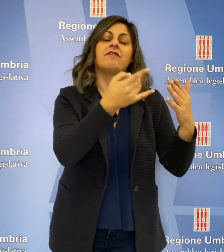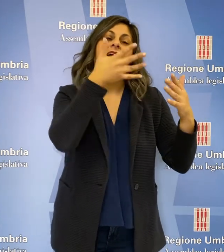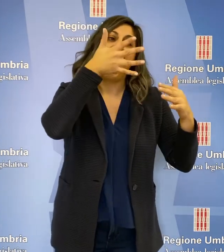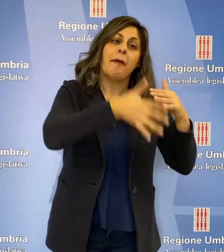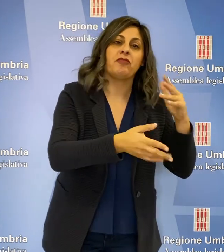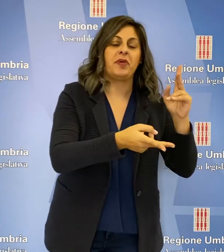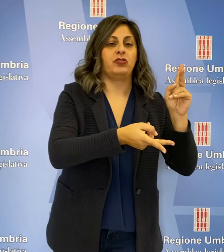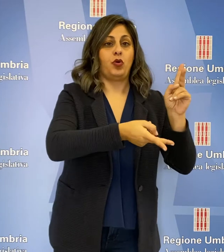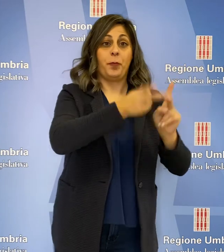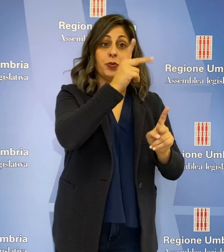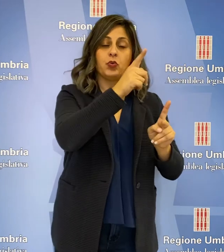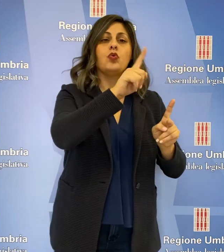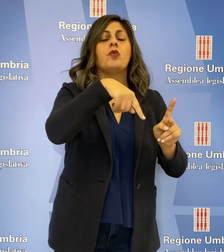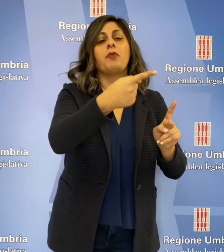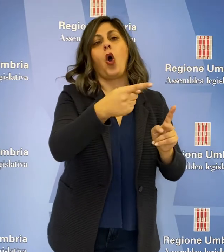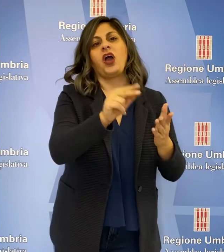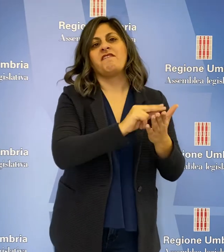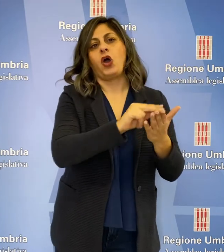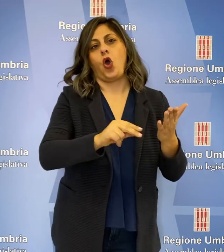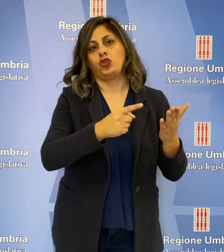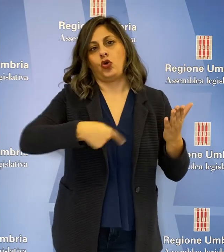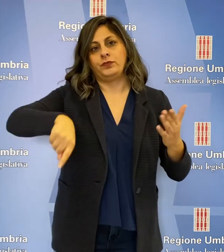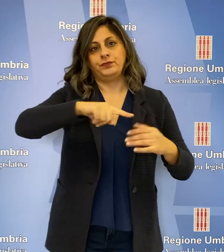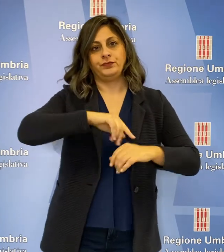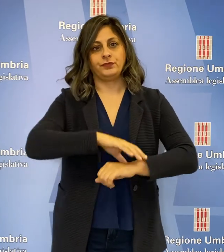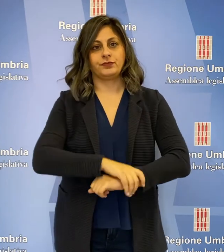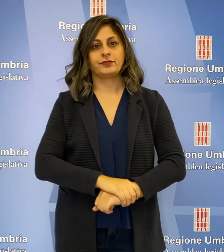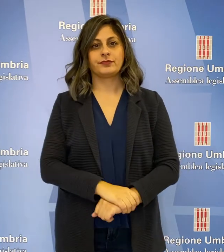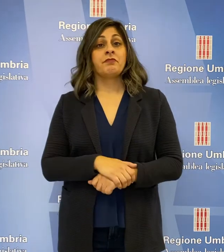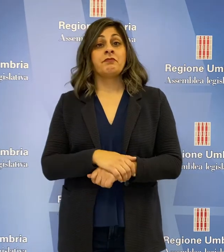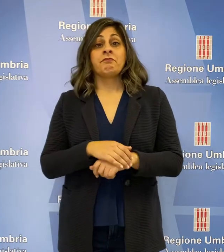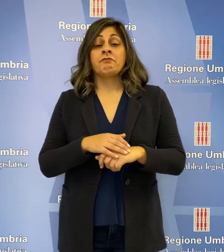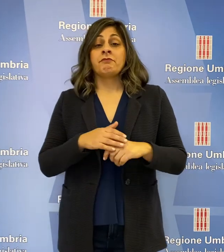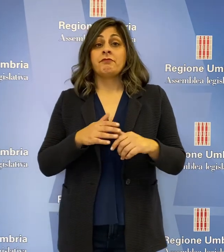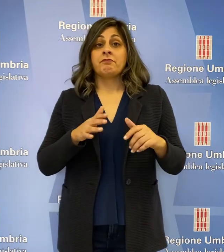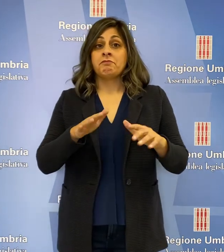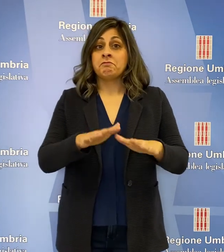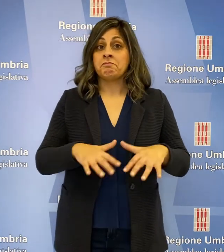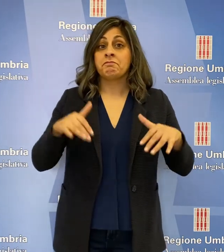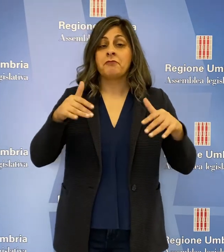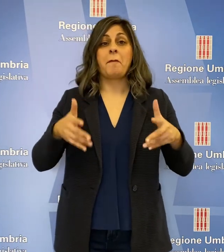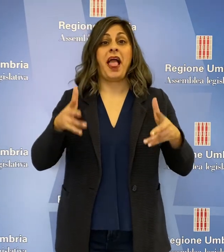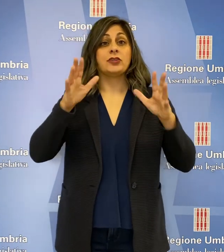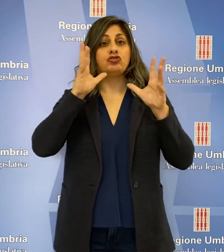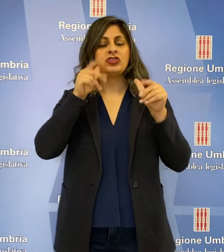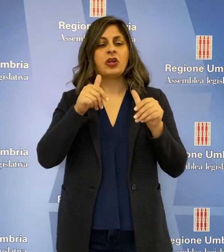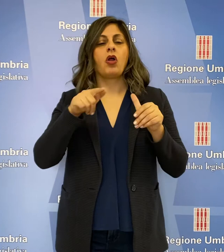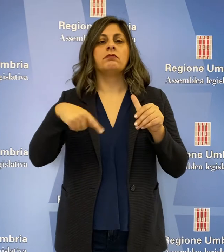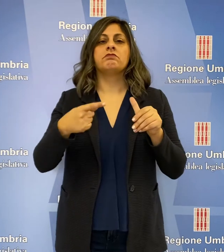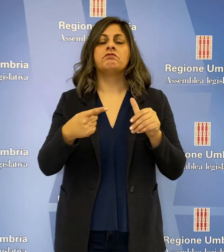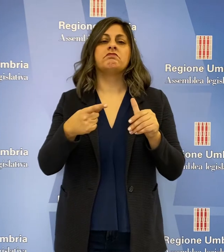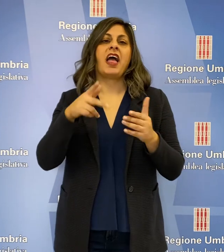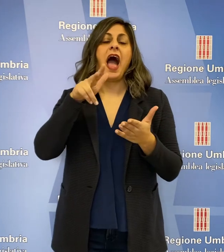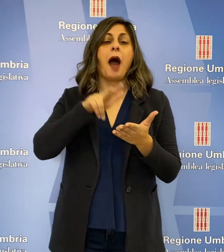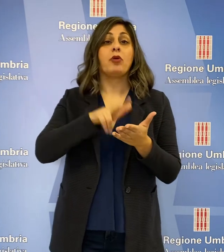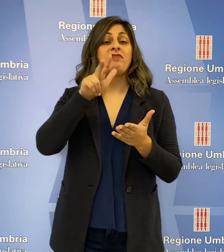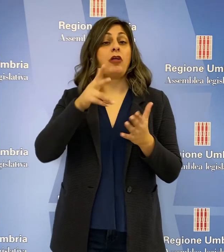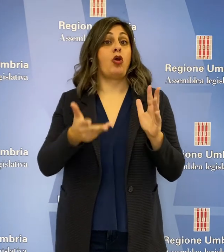ulteriore approfondimento prima del voto. L'Aula di Palazzo Cesaroni ha poi approvato a maggioranza l